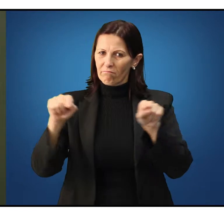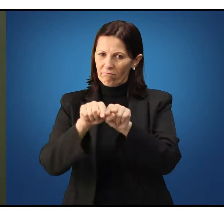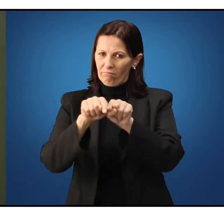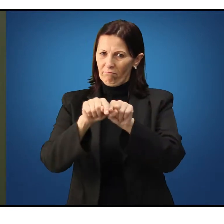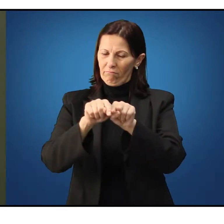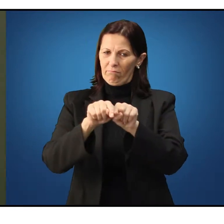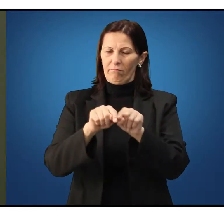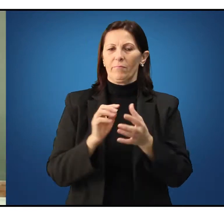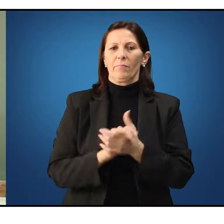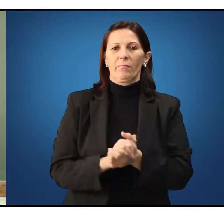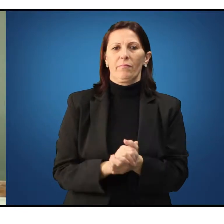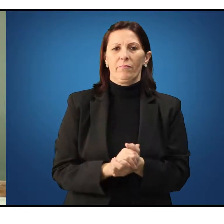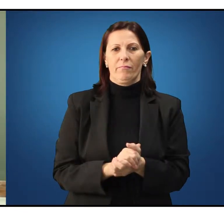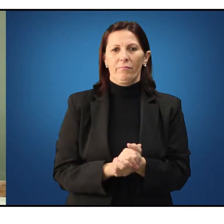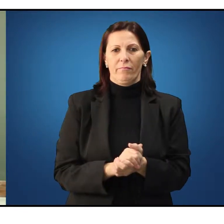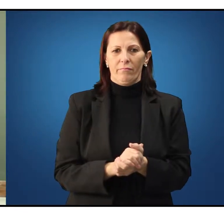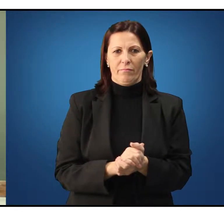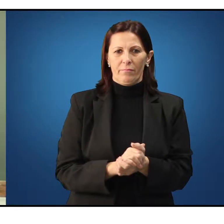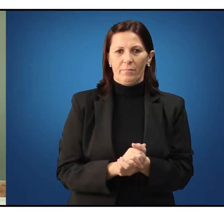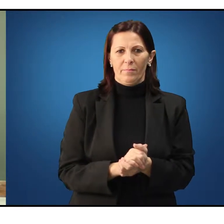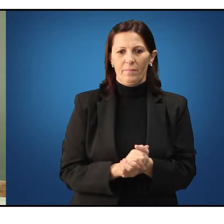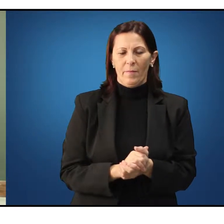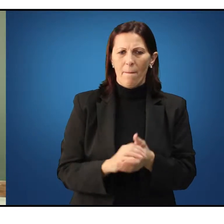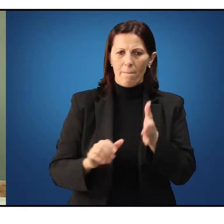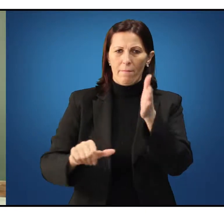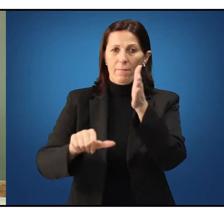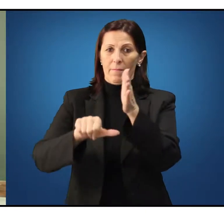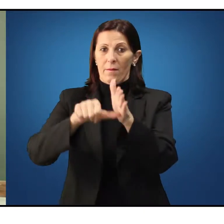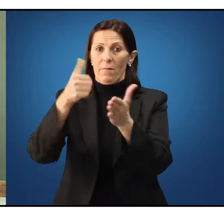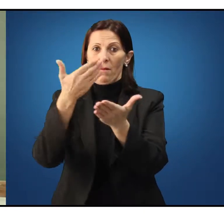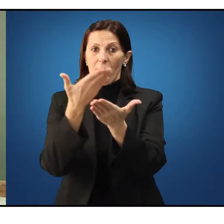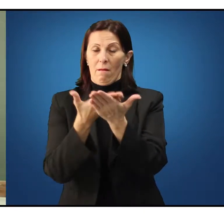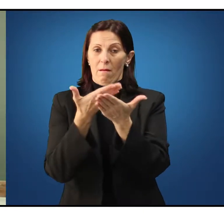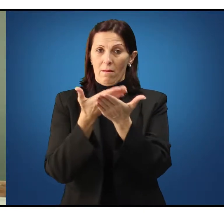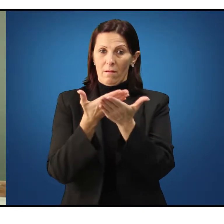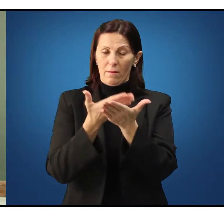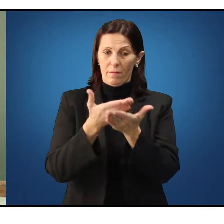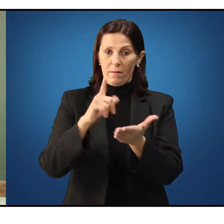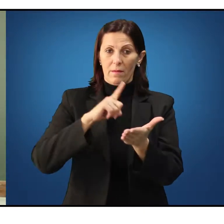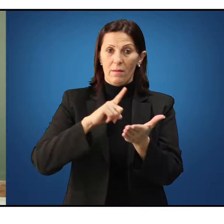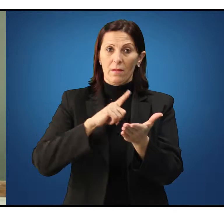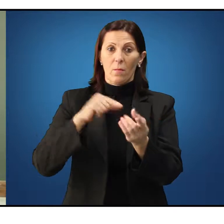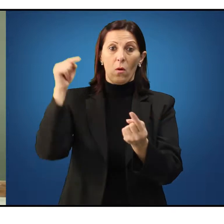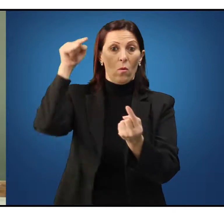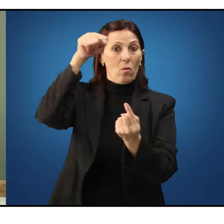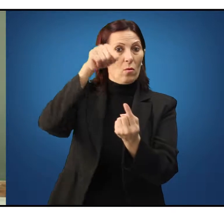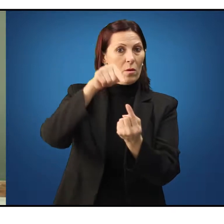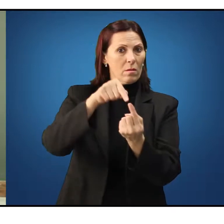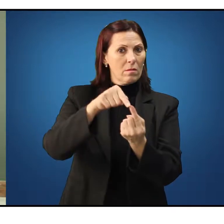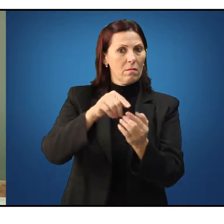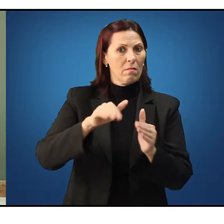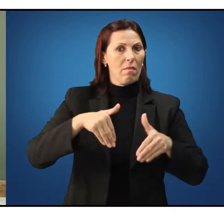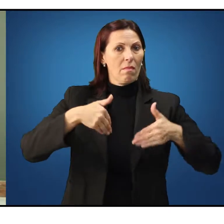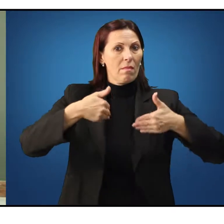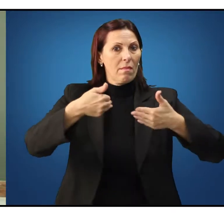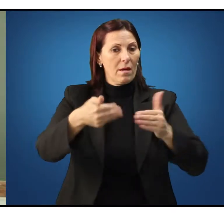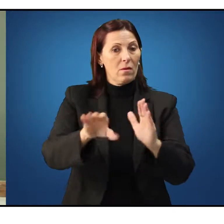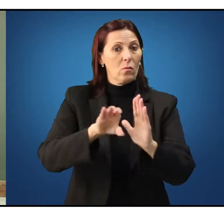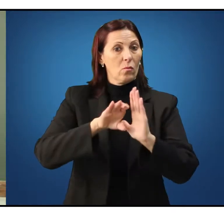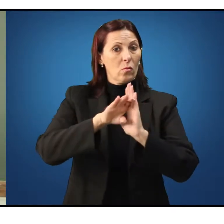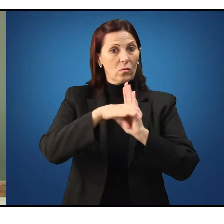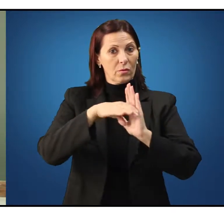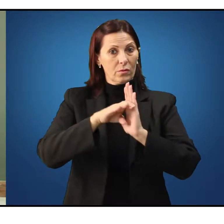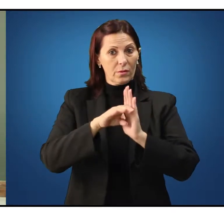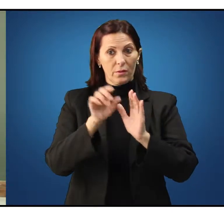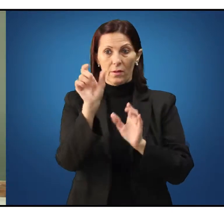E a nossa primeira aula tem por objetivo conceituar estes termos,